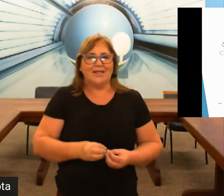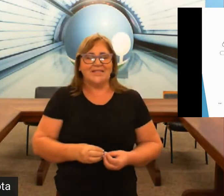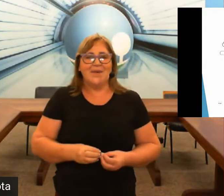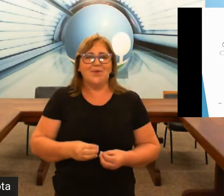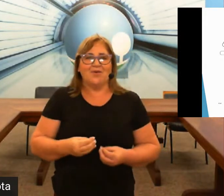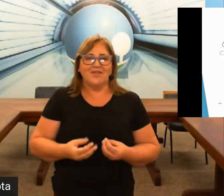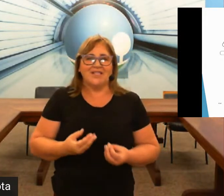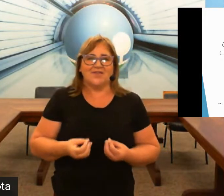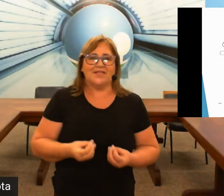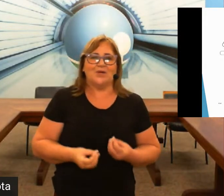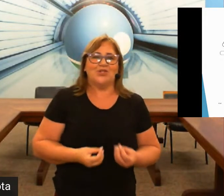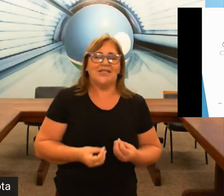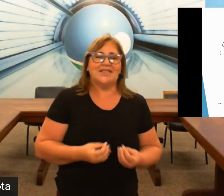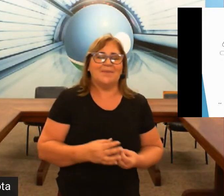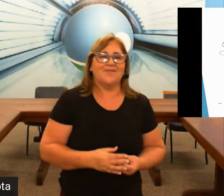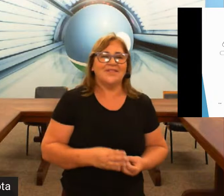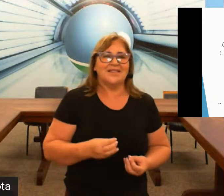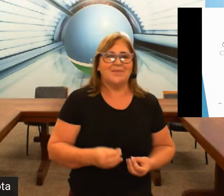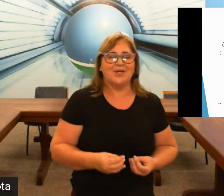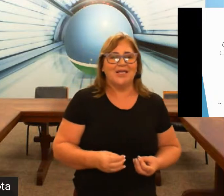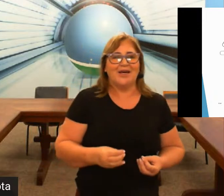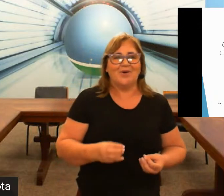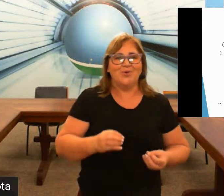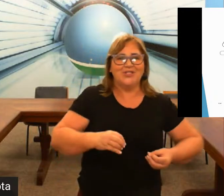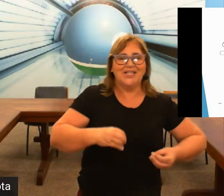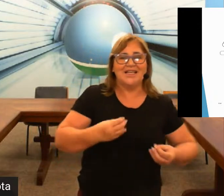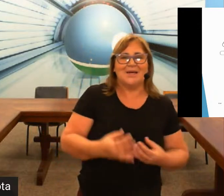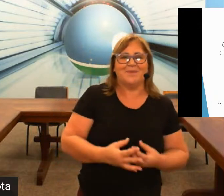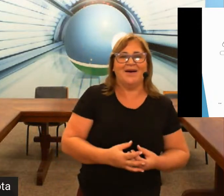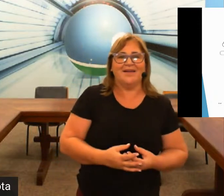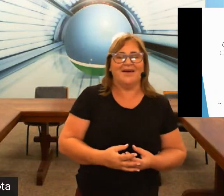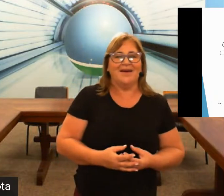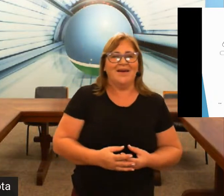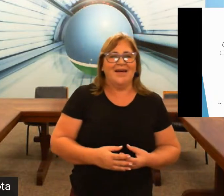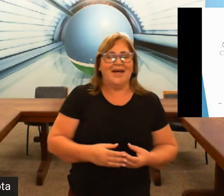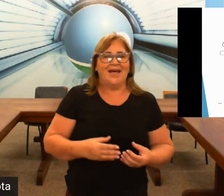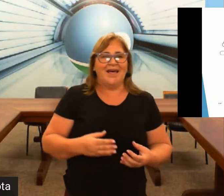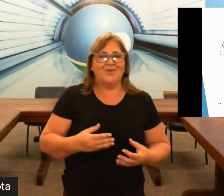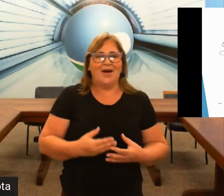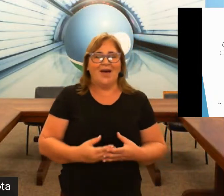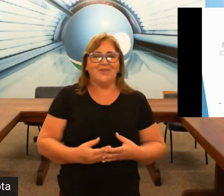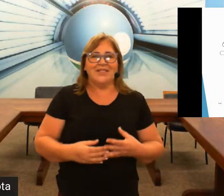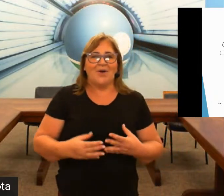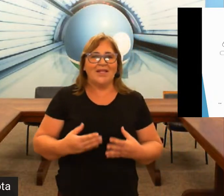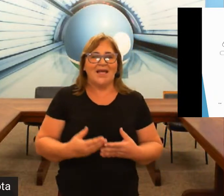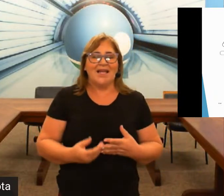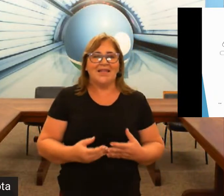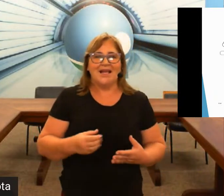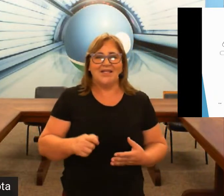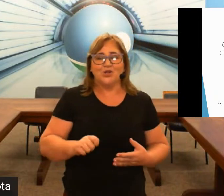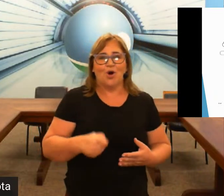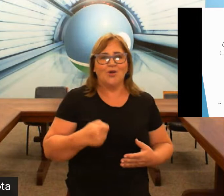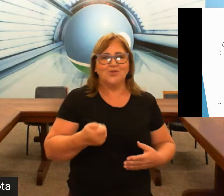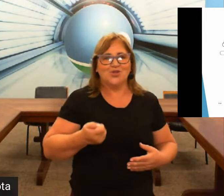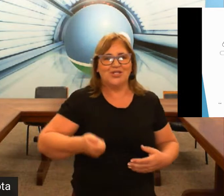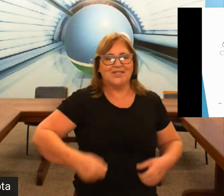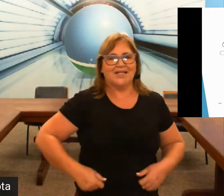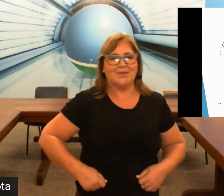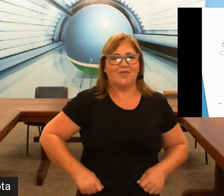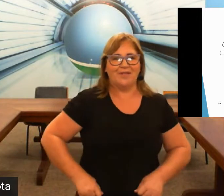sempre quando você só fazer os dias da semana vocês lembram que no dia da semana é o sinal todos os dias ele tem movimento